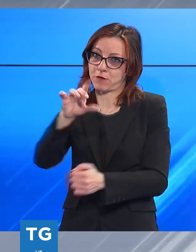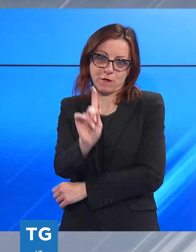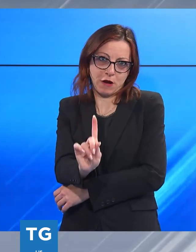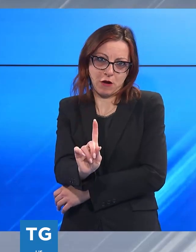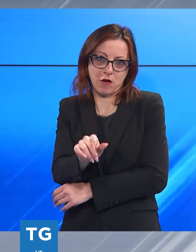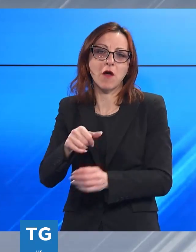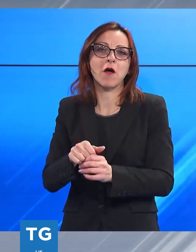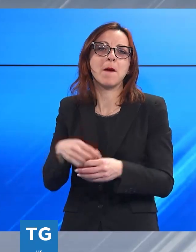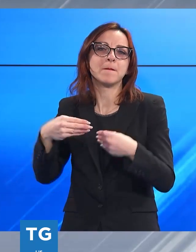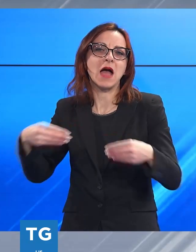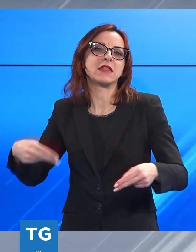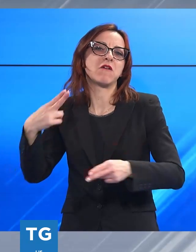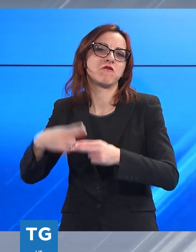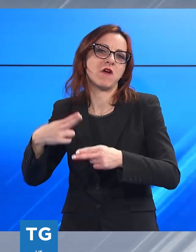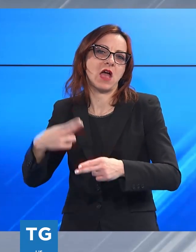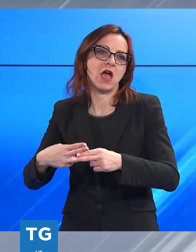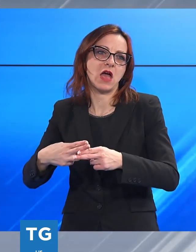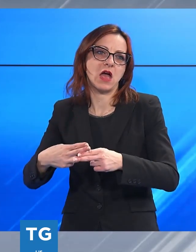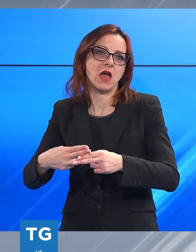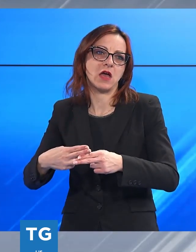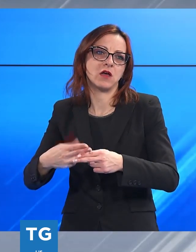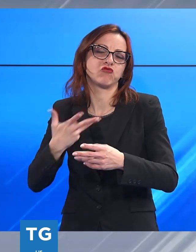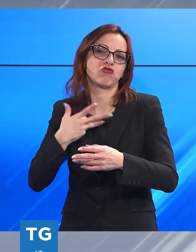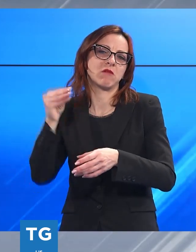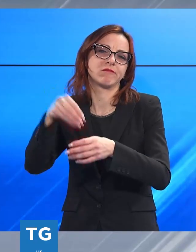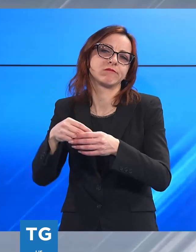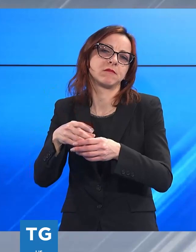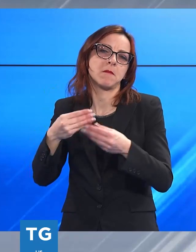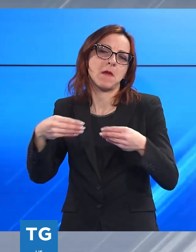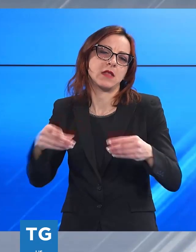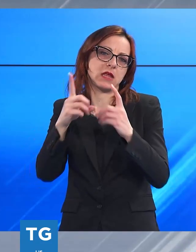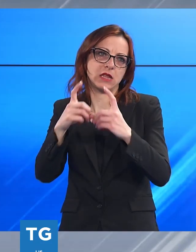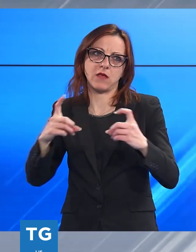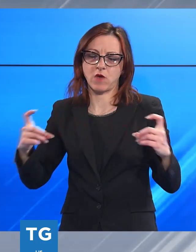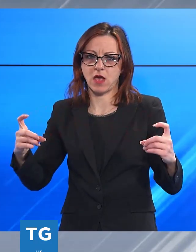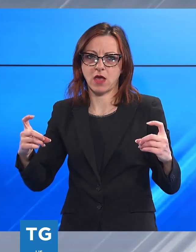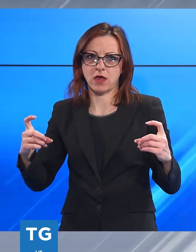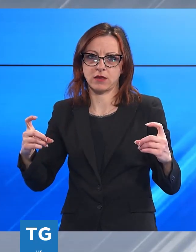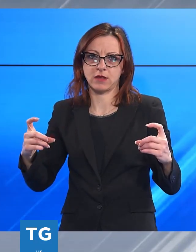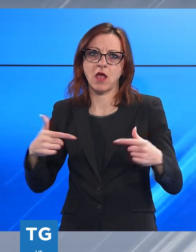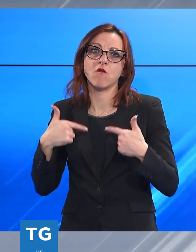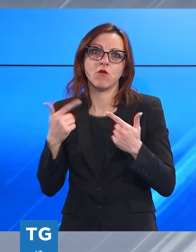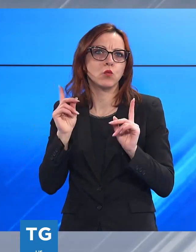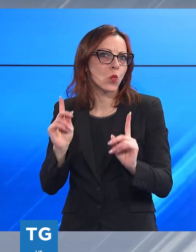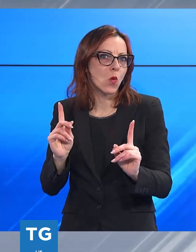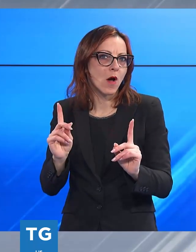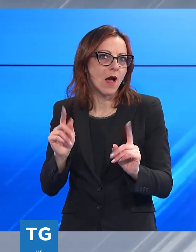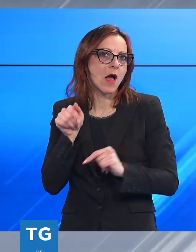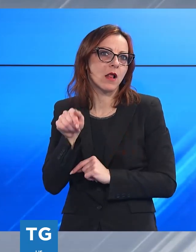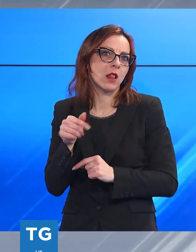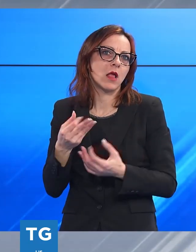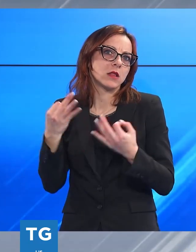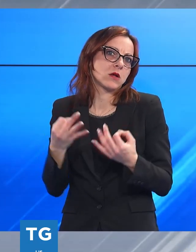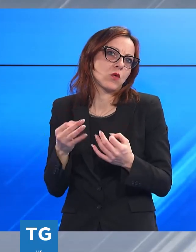materiale ferroso, porta un collettame di vario tipo. Per fortuna non è assolutamente da mettere in